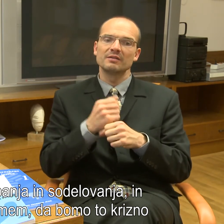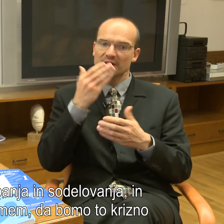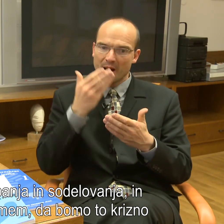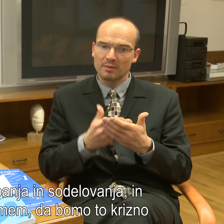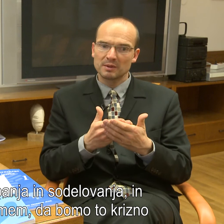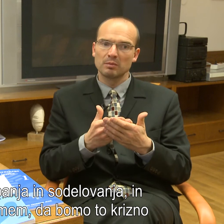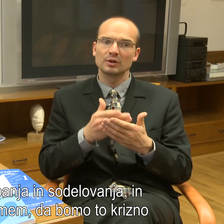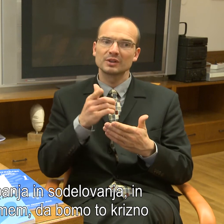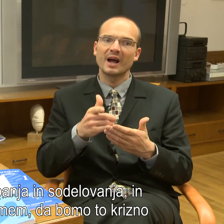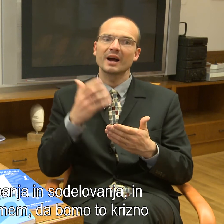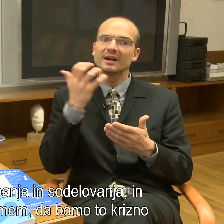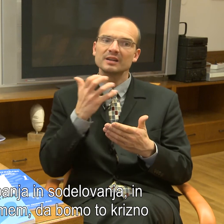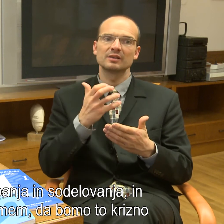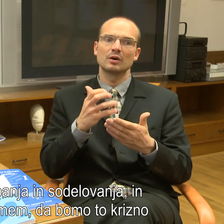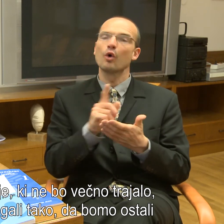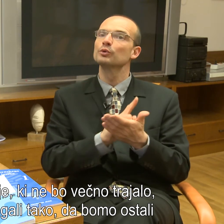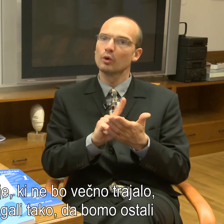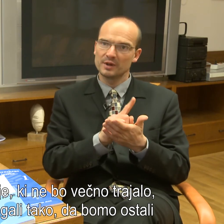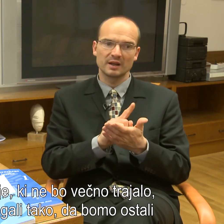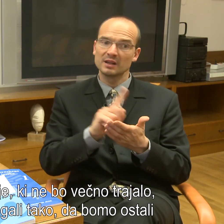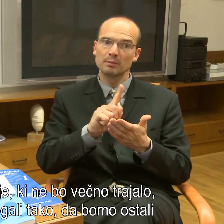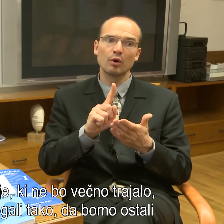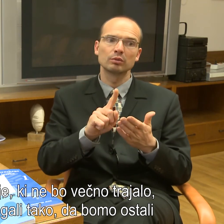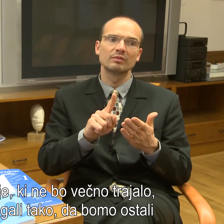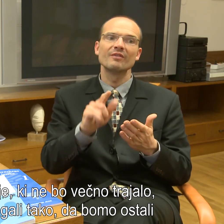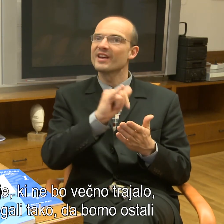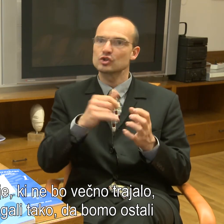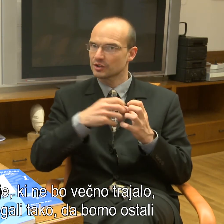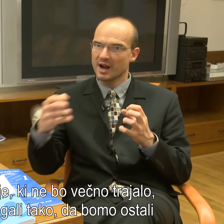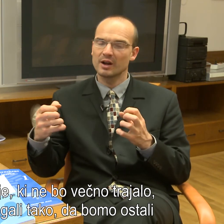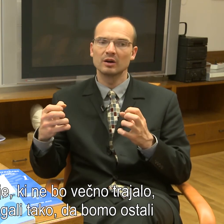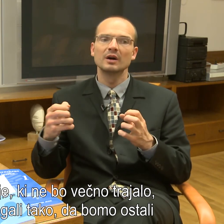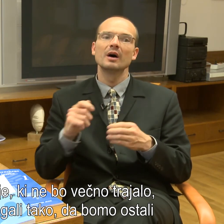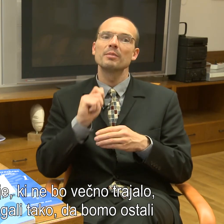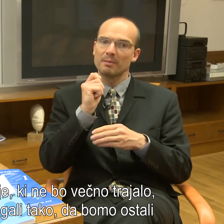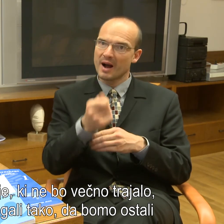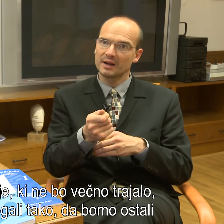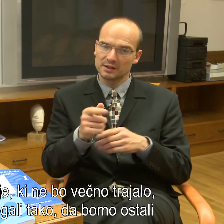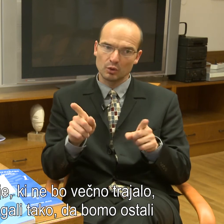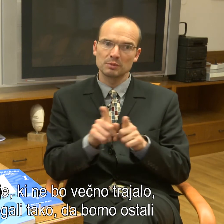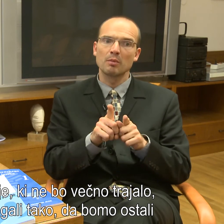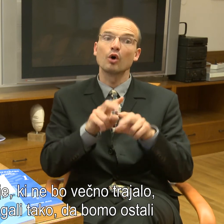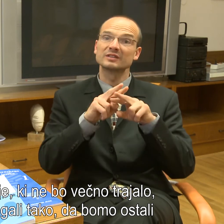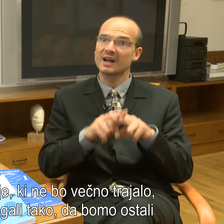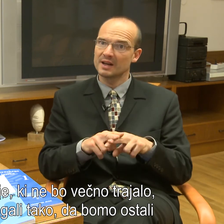verjamem, da bomo ta krizno obdobje, ki ne bo večno trajalo, premagali tako, da bomo ostali